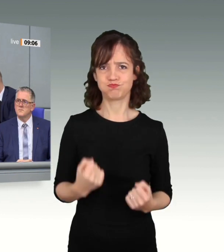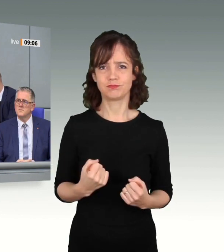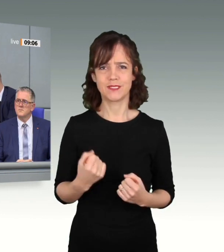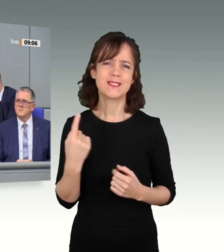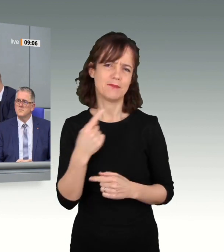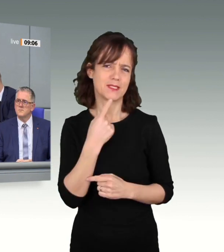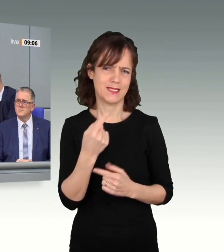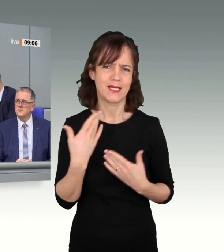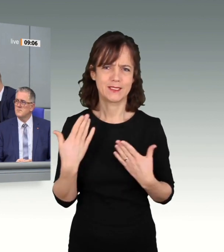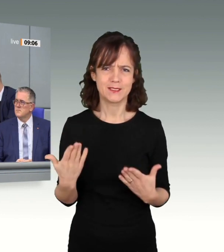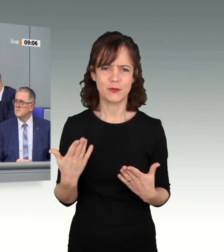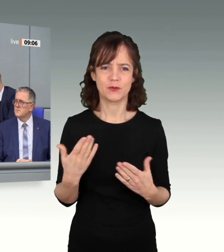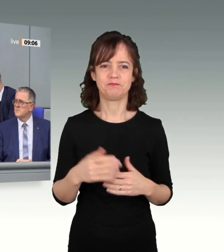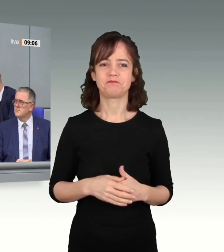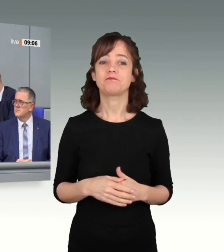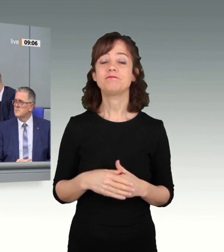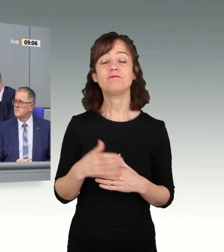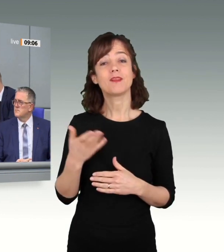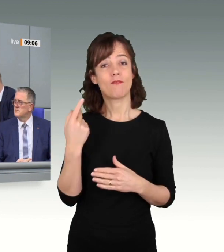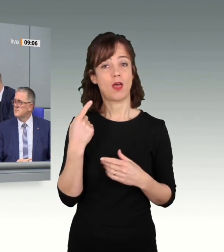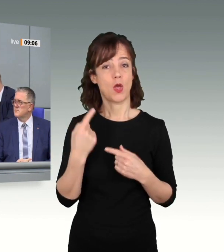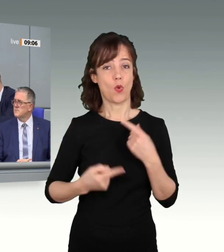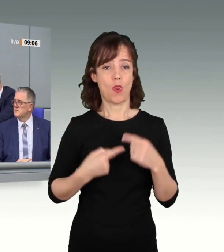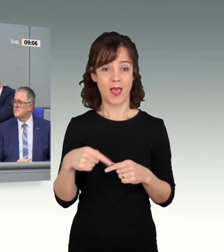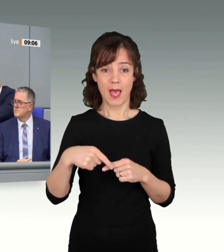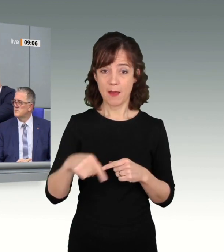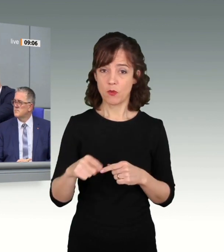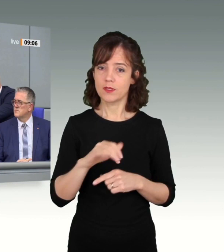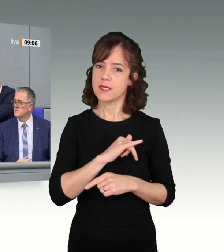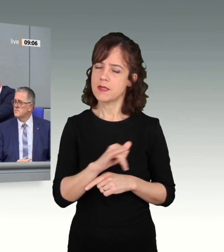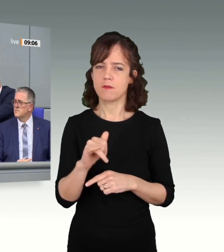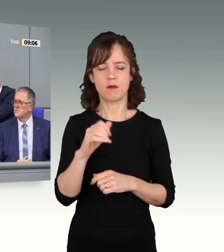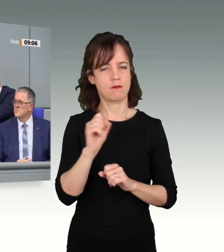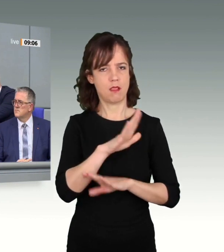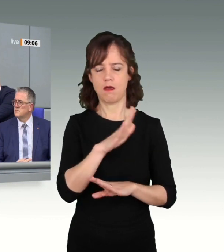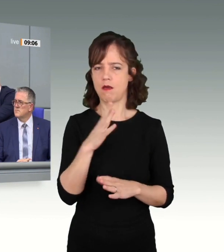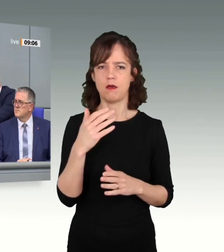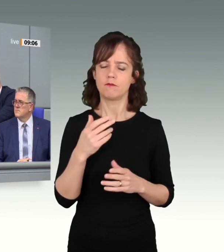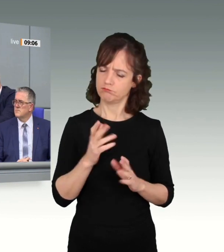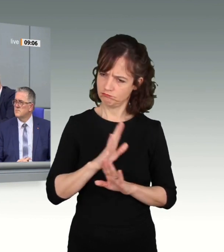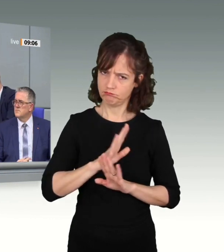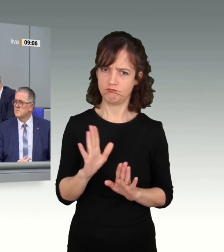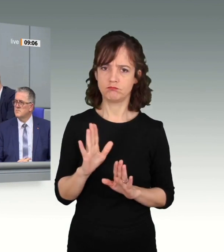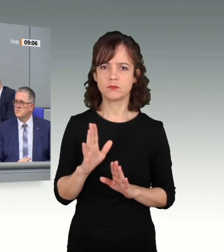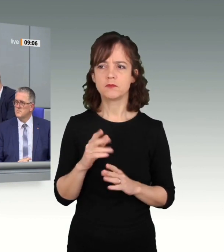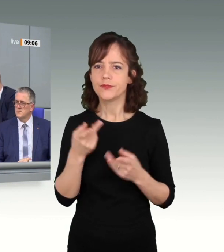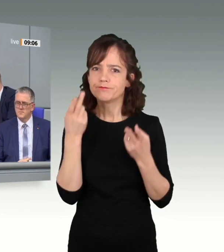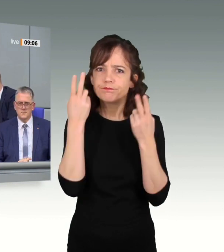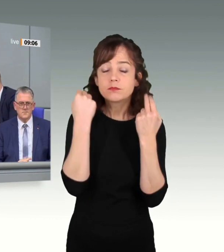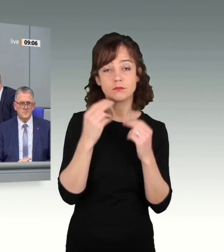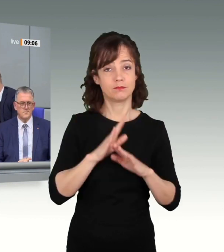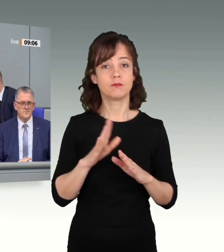sagte. Als Abgeordnete behielt sie immer ihren eigenen Kopf, nicht immer zur Freude ihrer Fraktion.